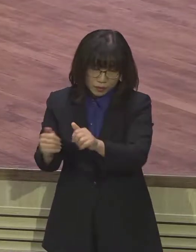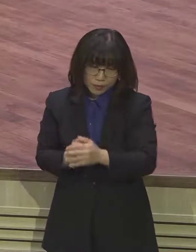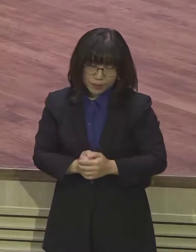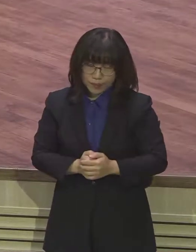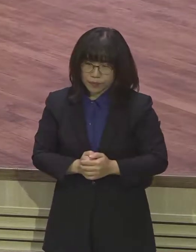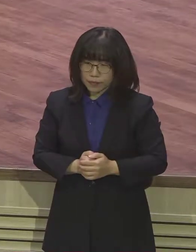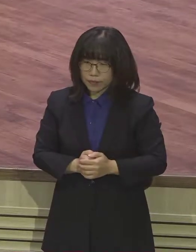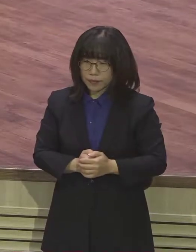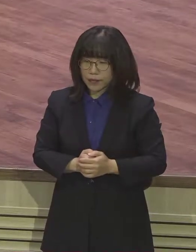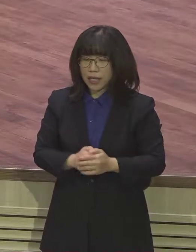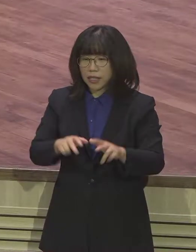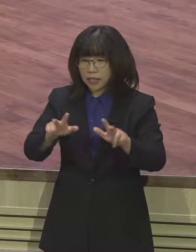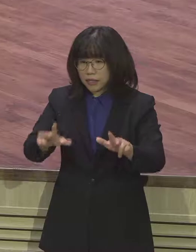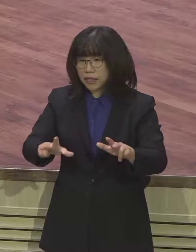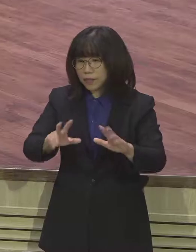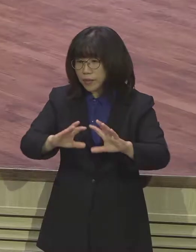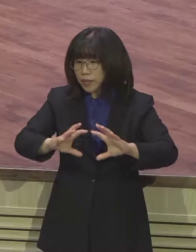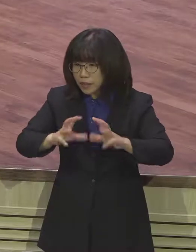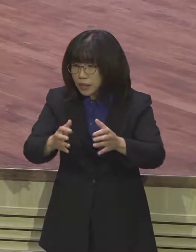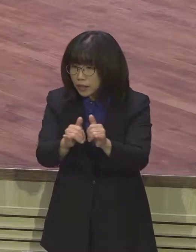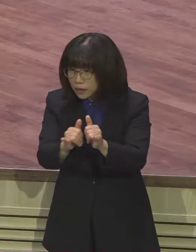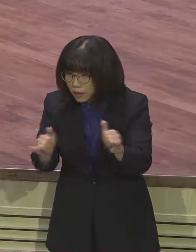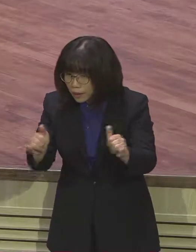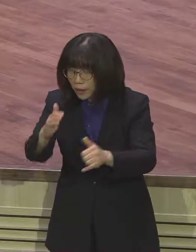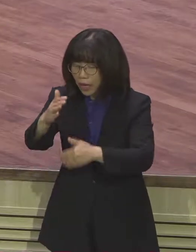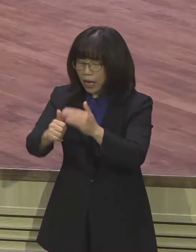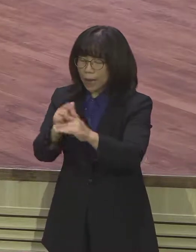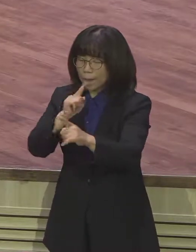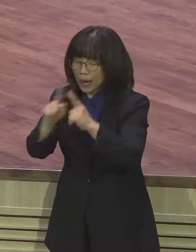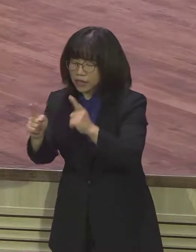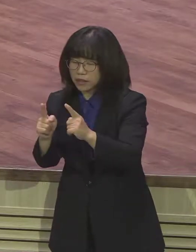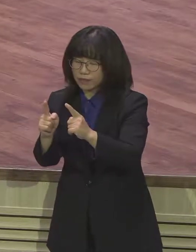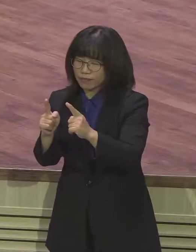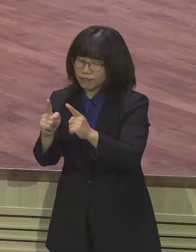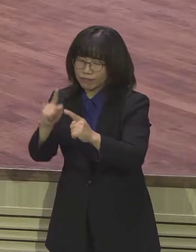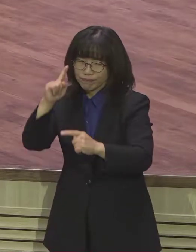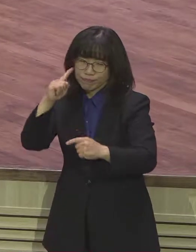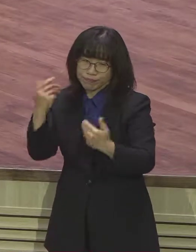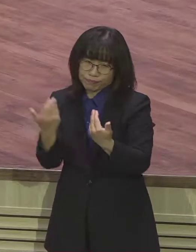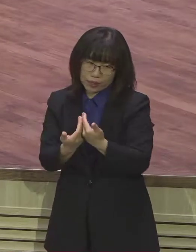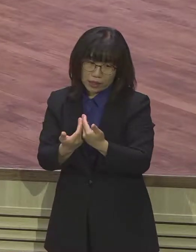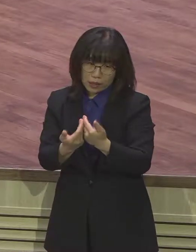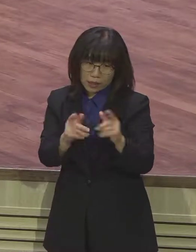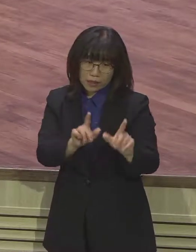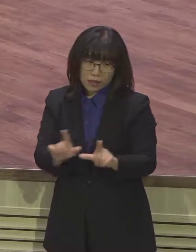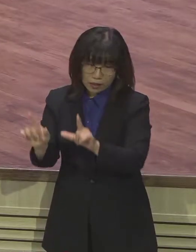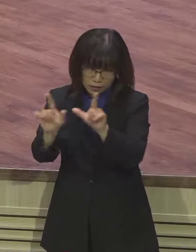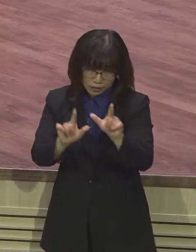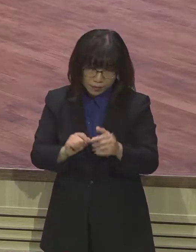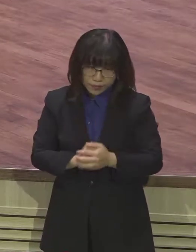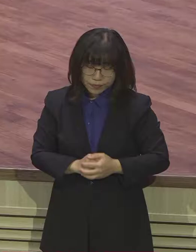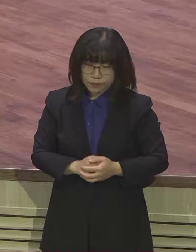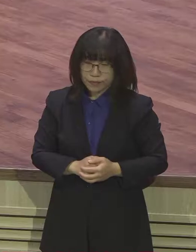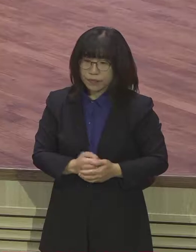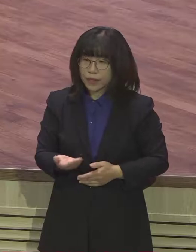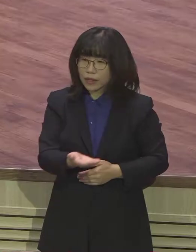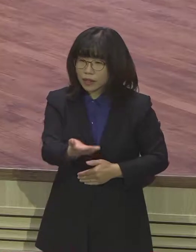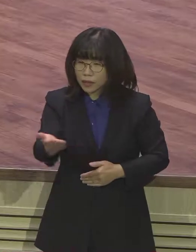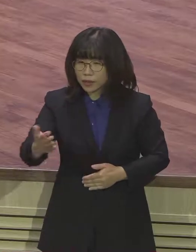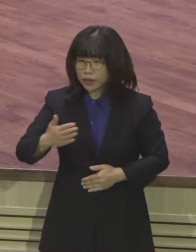자체가 말씀의 다림줄을 무시합니다. 철저히 상세기 3장 6장 11장 이라는 내 뜻 내 생각